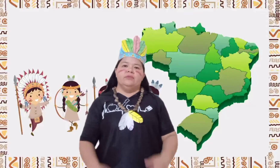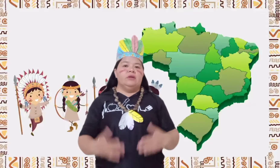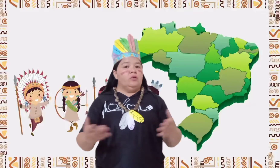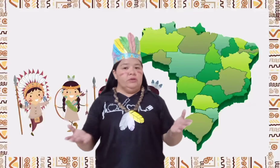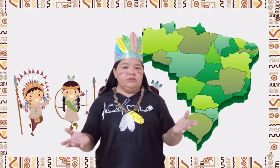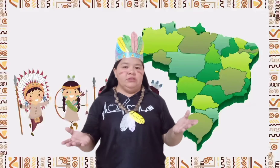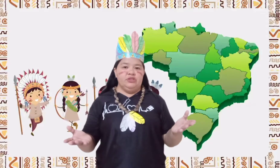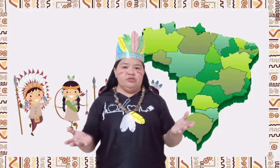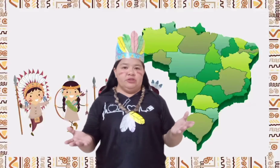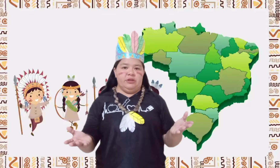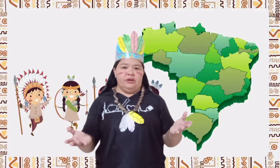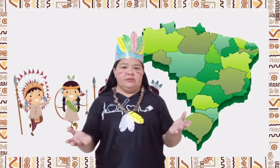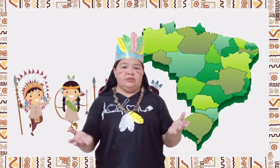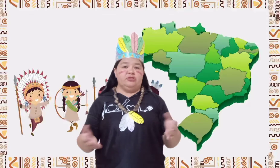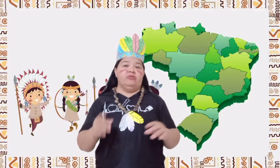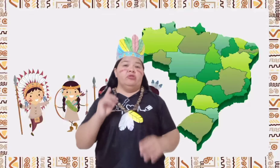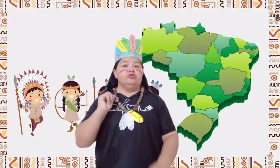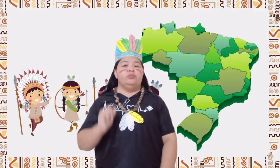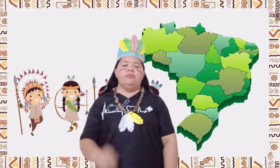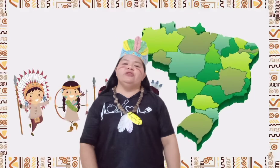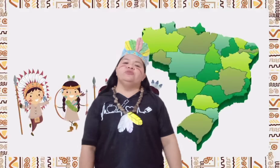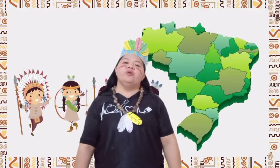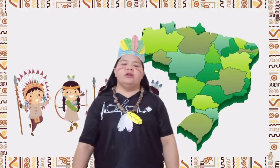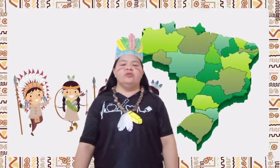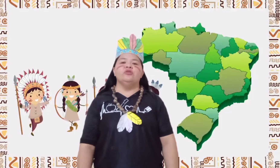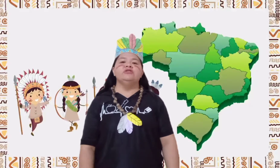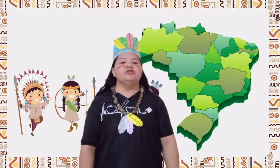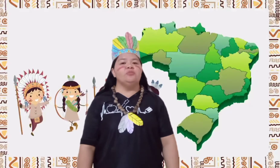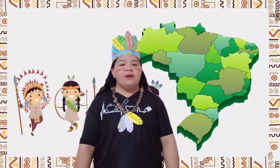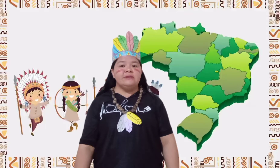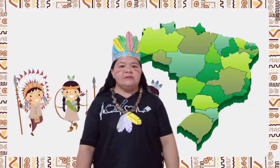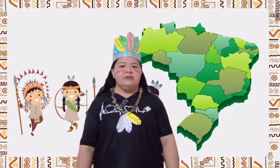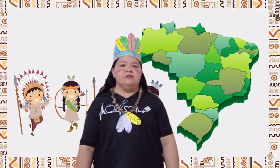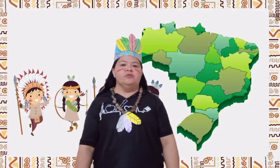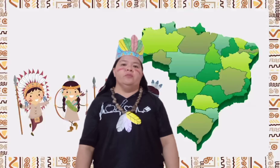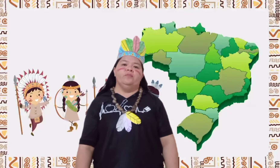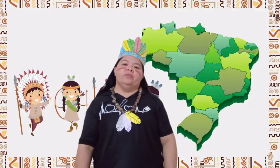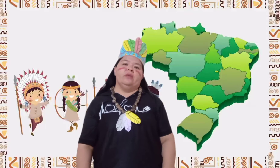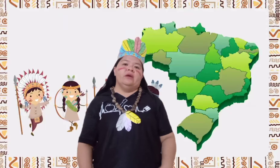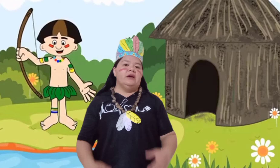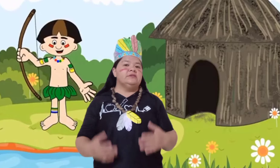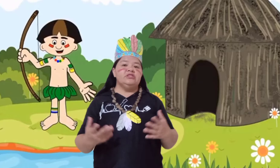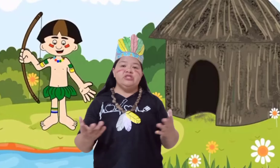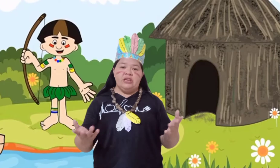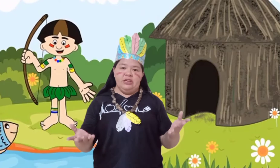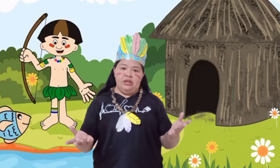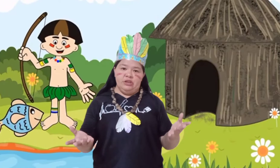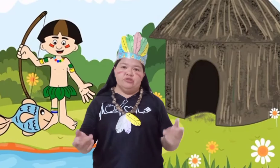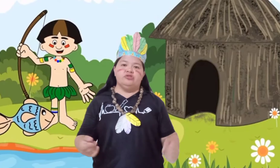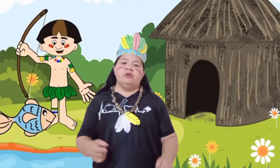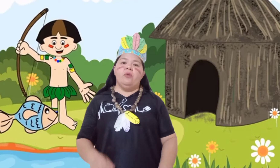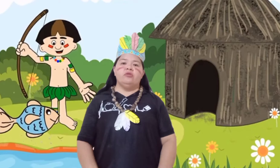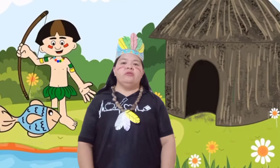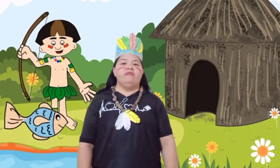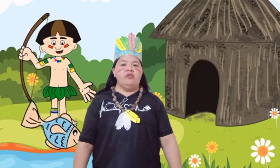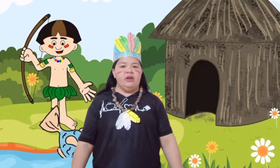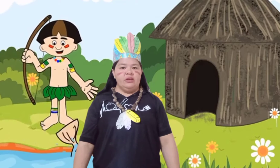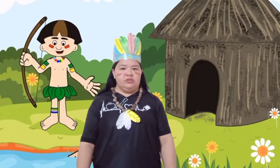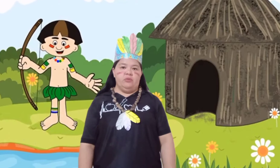Os índios, crianças, foram os primeiros moradores do Brasil. Existem índios que moram na floresta